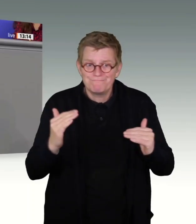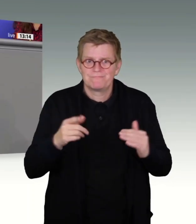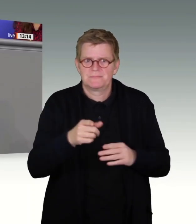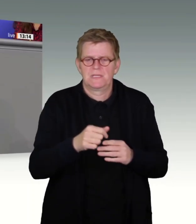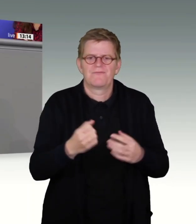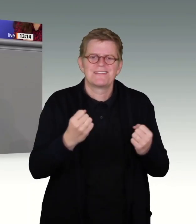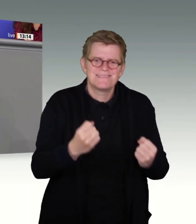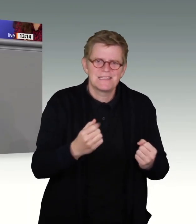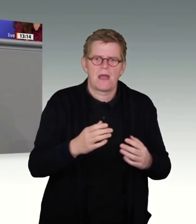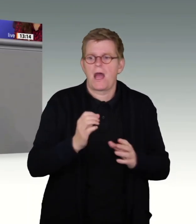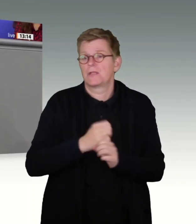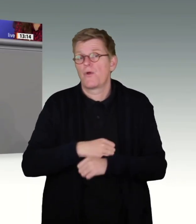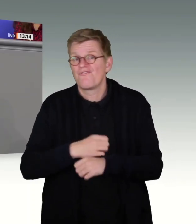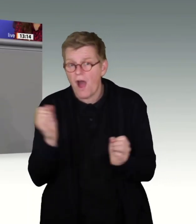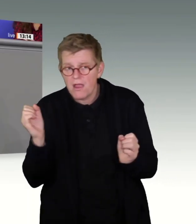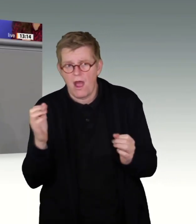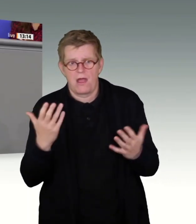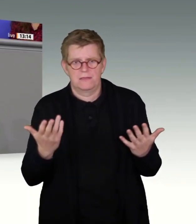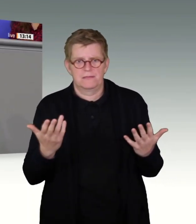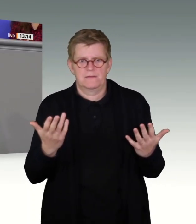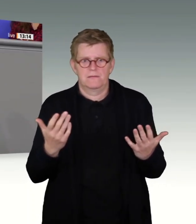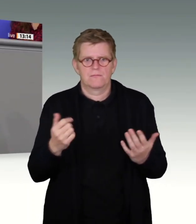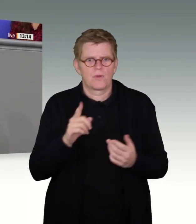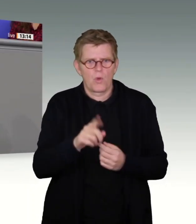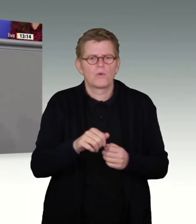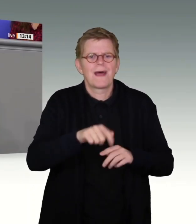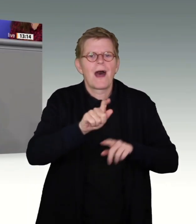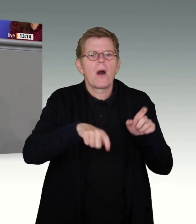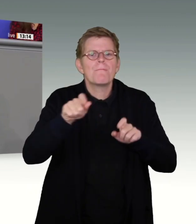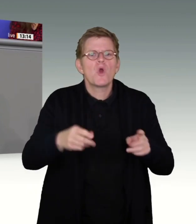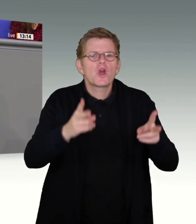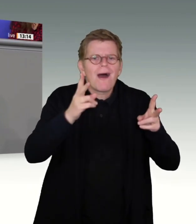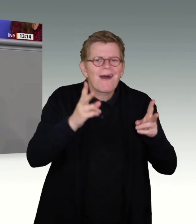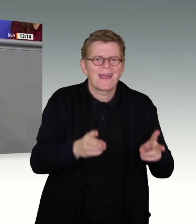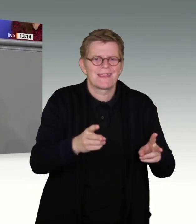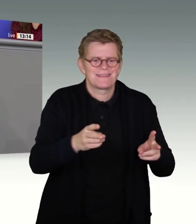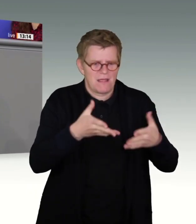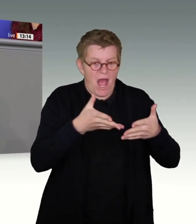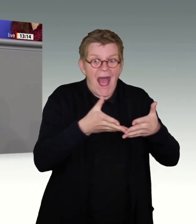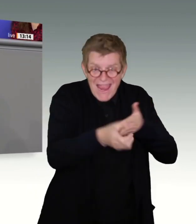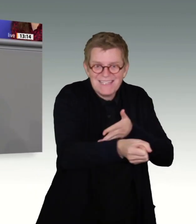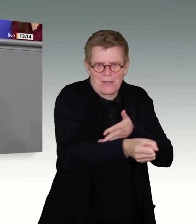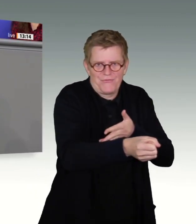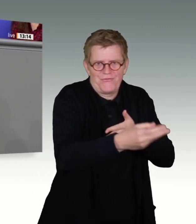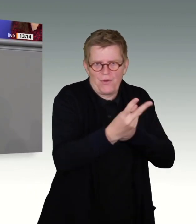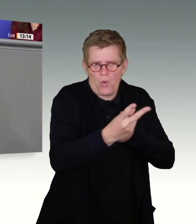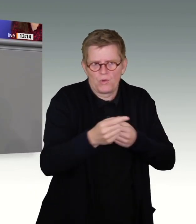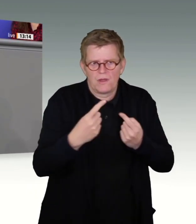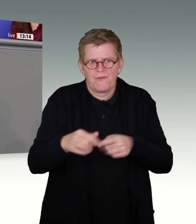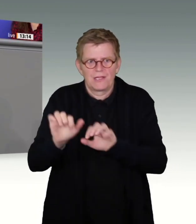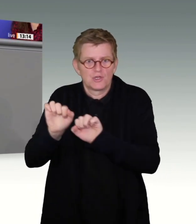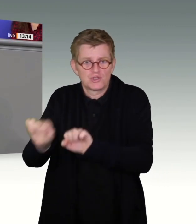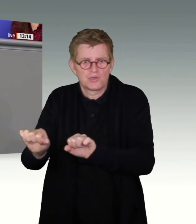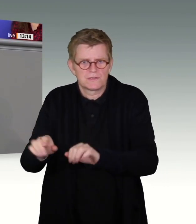und von Freiheit, vom Eingriff in Bürgerinnenrechte, um den Schutz anderer, das ist doch ein ganz